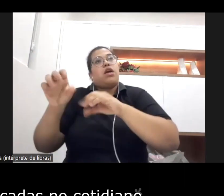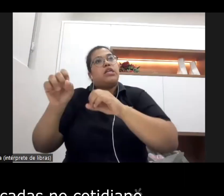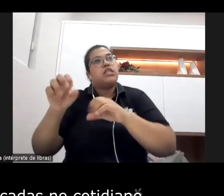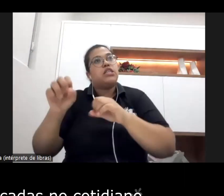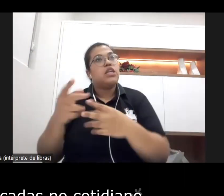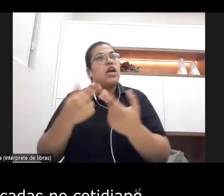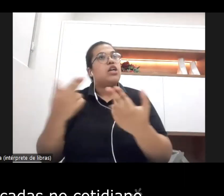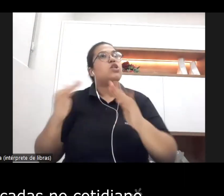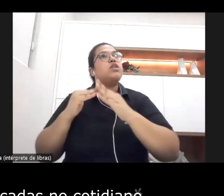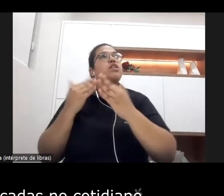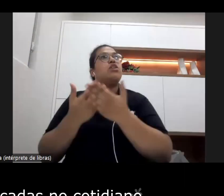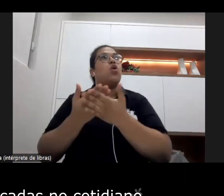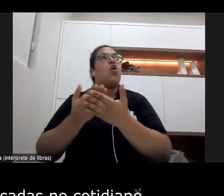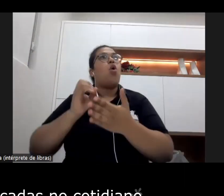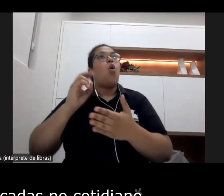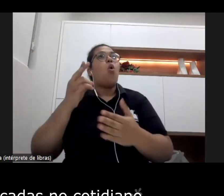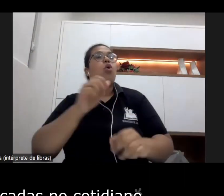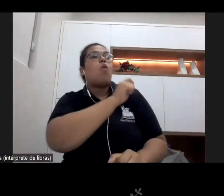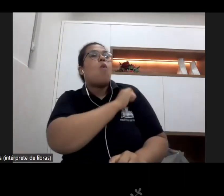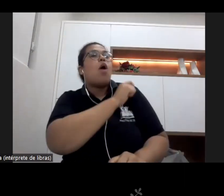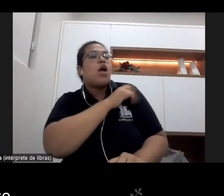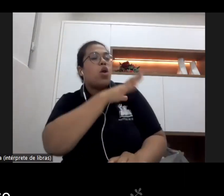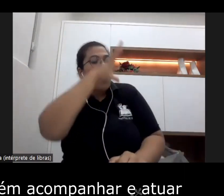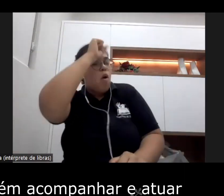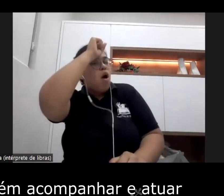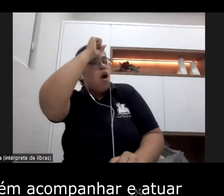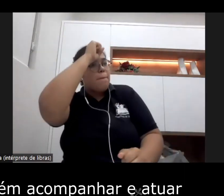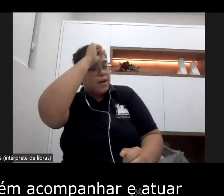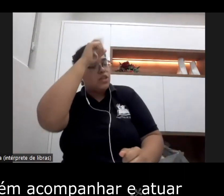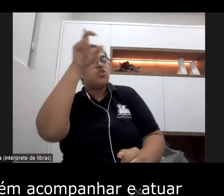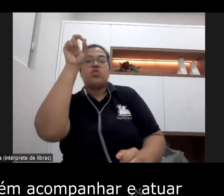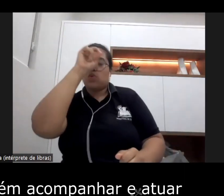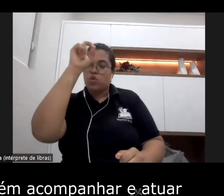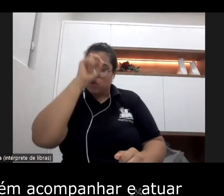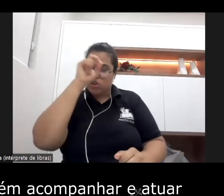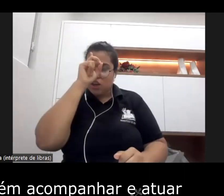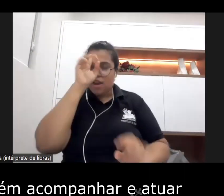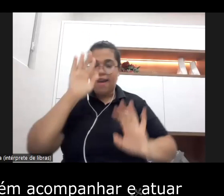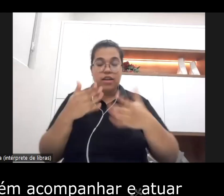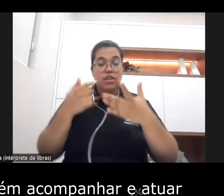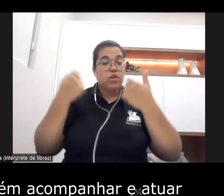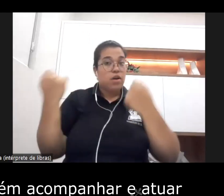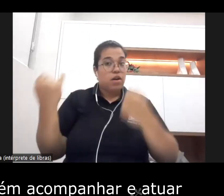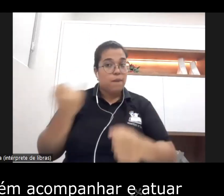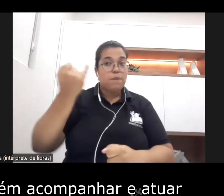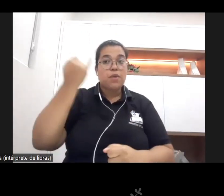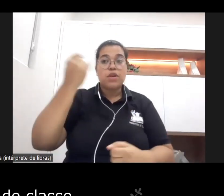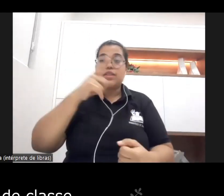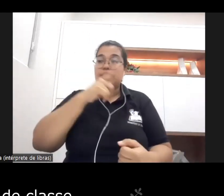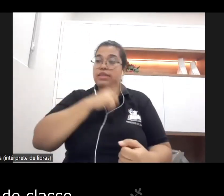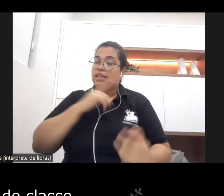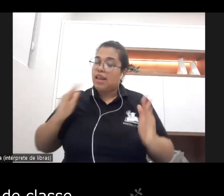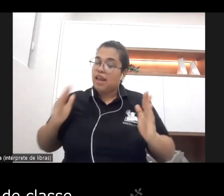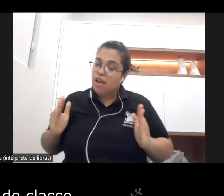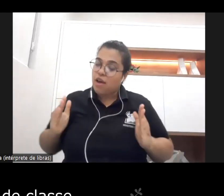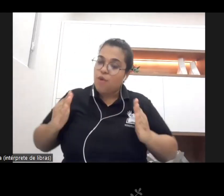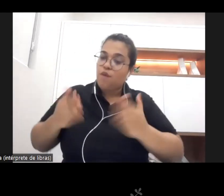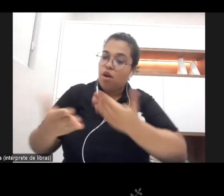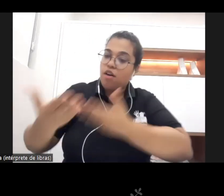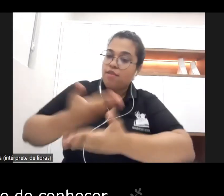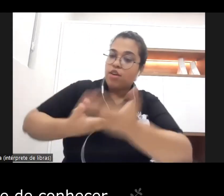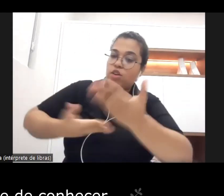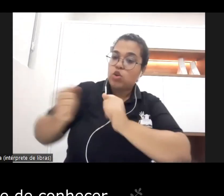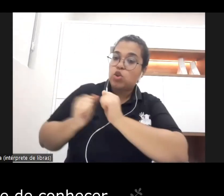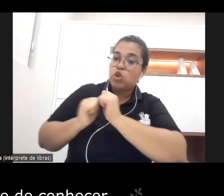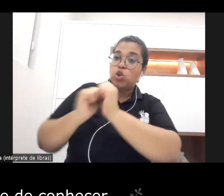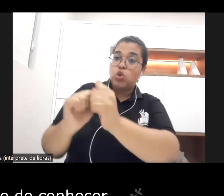nas dificuldades identificadas no cotidiano por isso a importância de a gente também acompanhar e atuar junto aos conselhos de classe